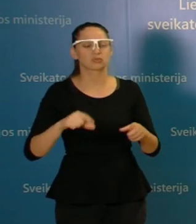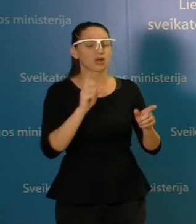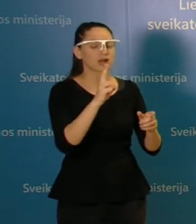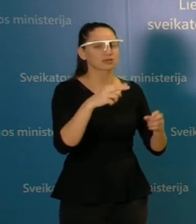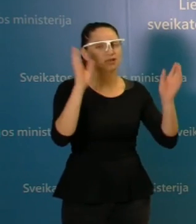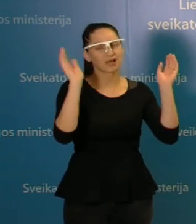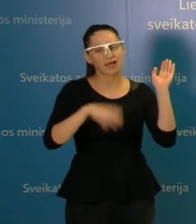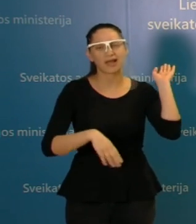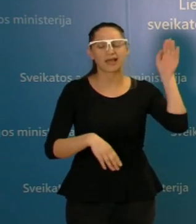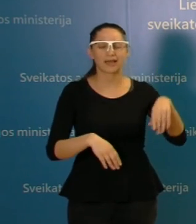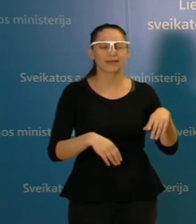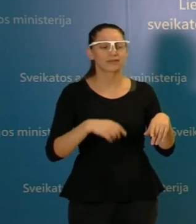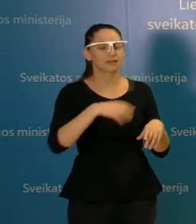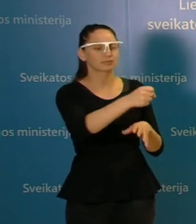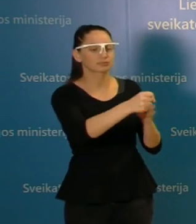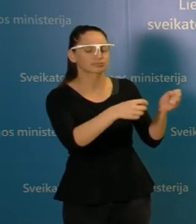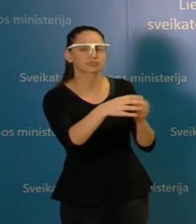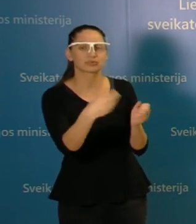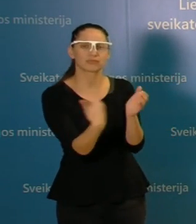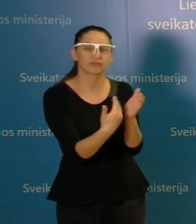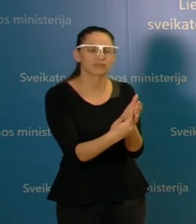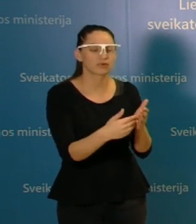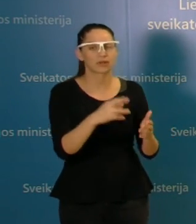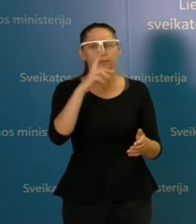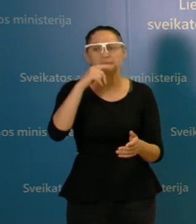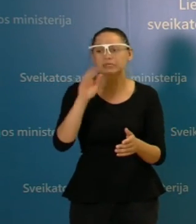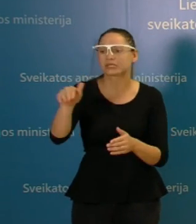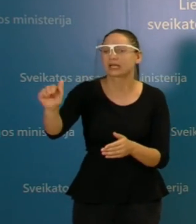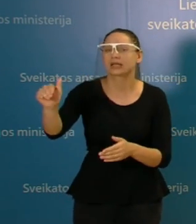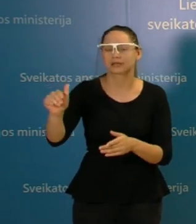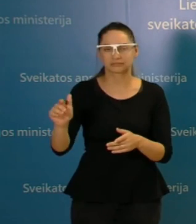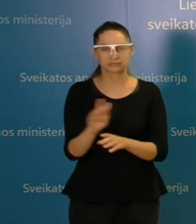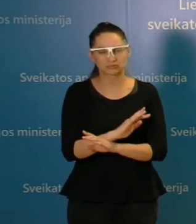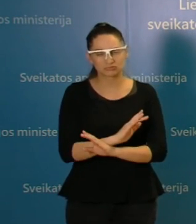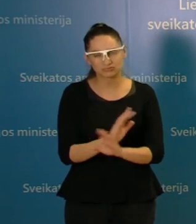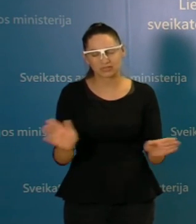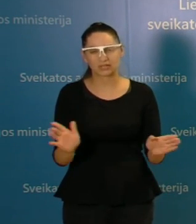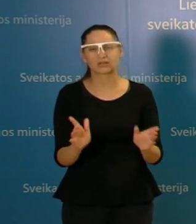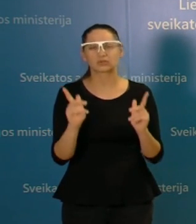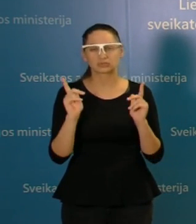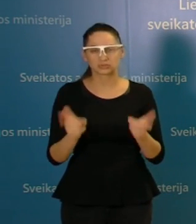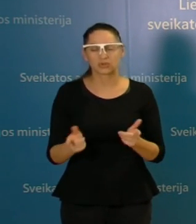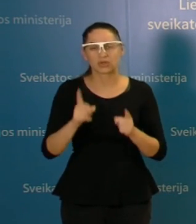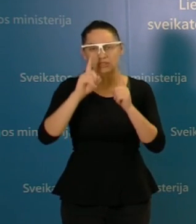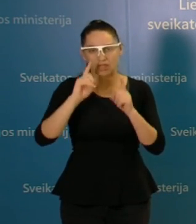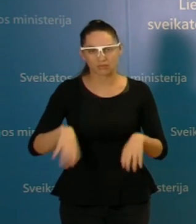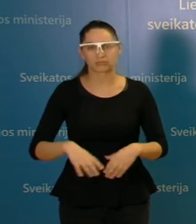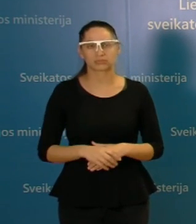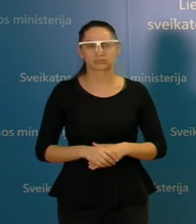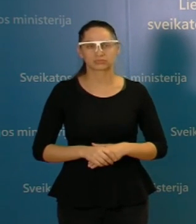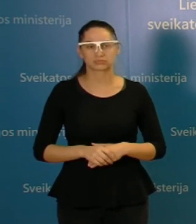visuomenės veikėjus gaudys, konsultuos, registruos ir tirs, tai tikrai taip nebus,